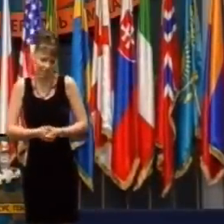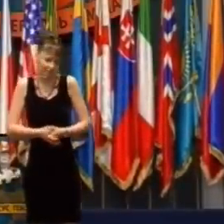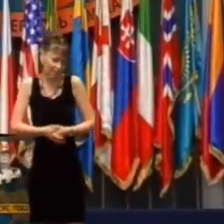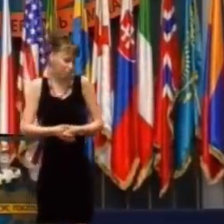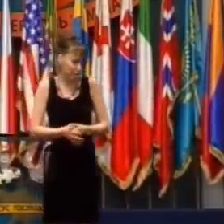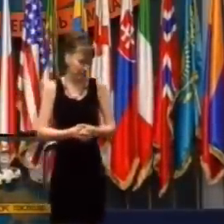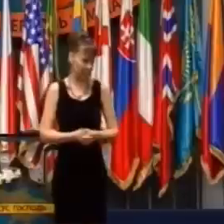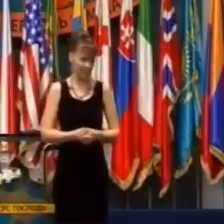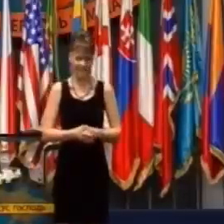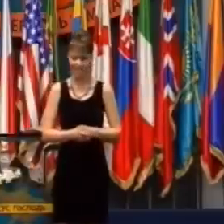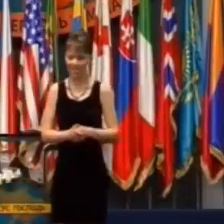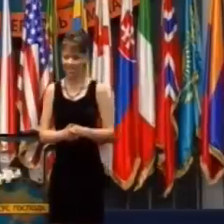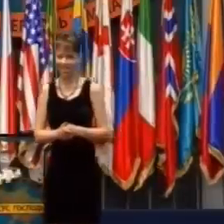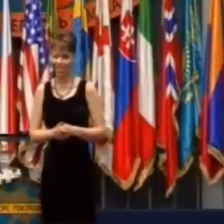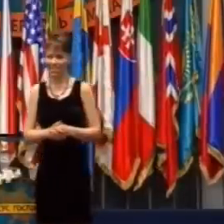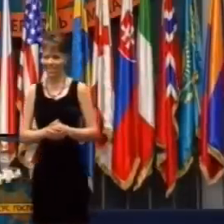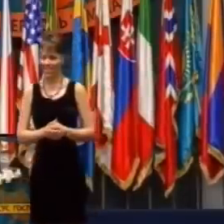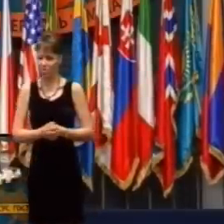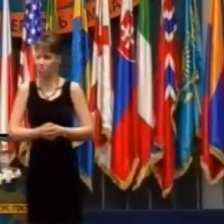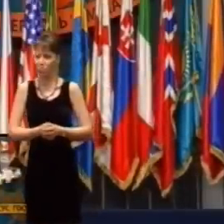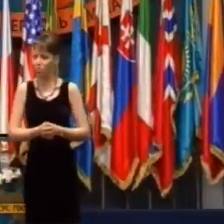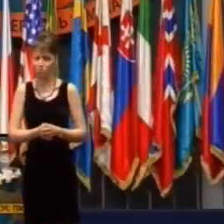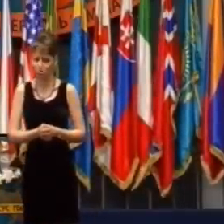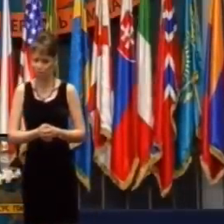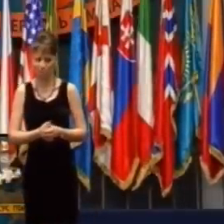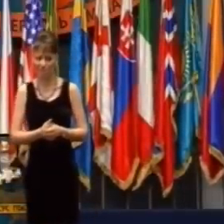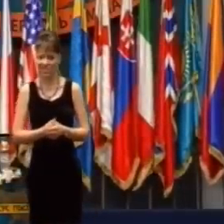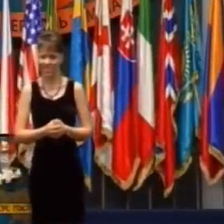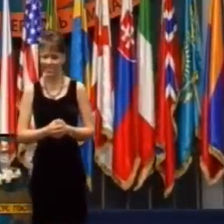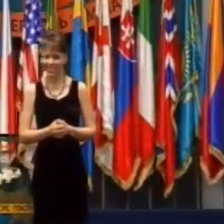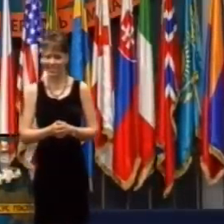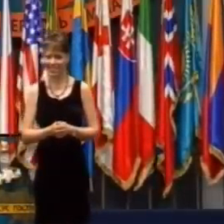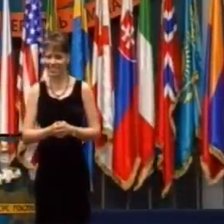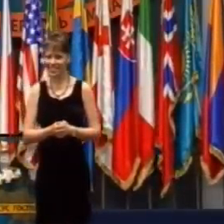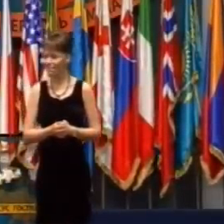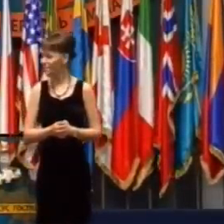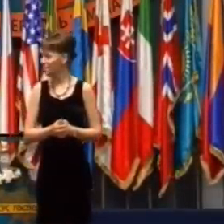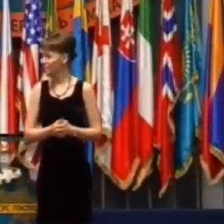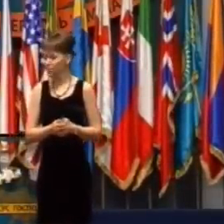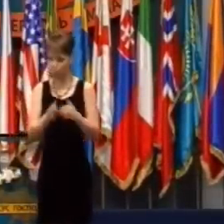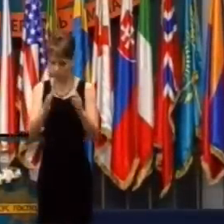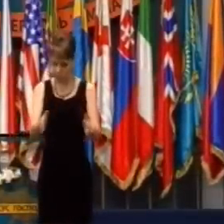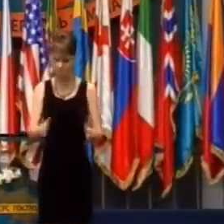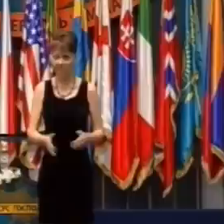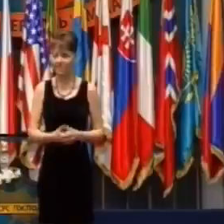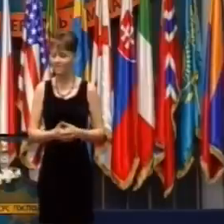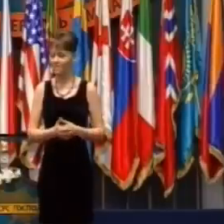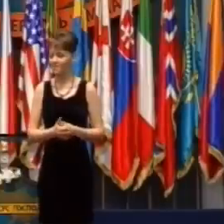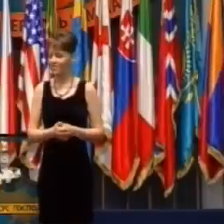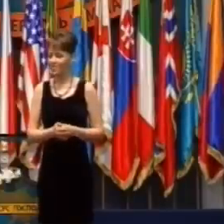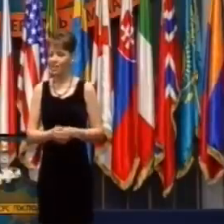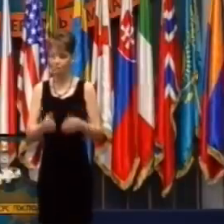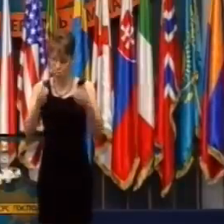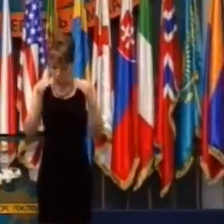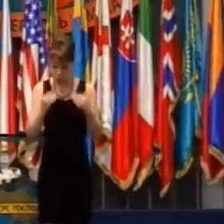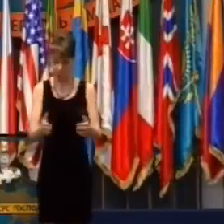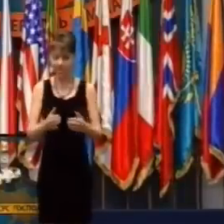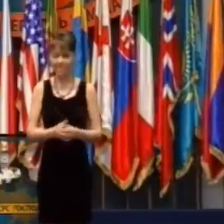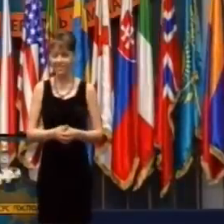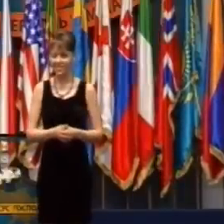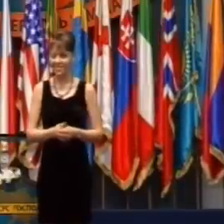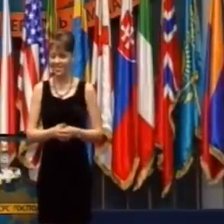Povedal som mu, že nie som policajt a bol prekvapený. Ale ľudia, čo tam boli, ma